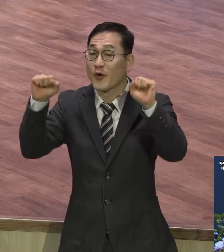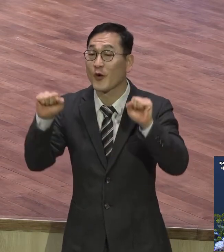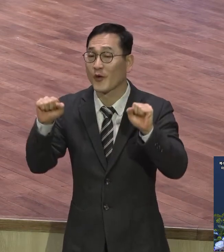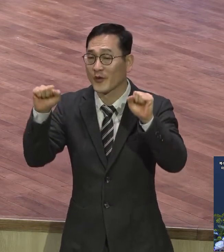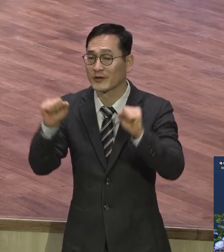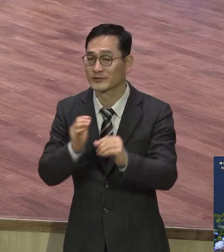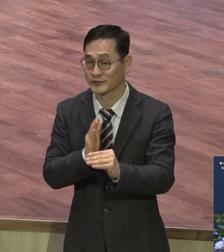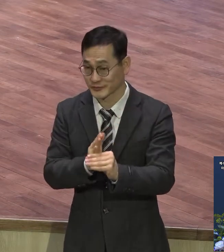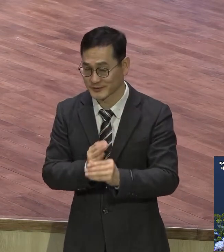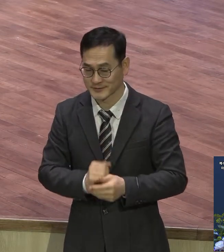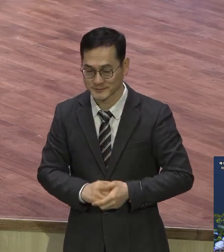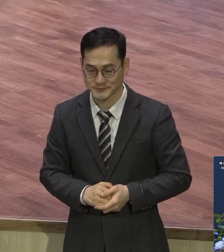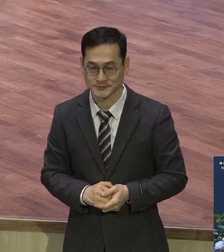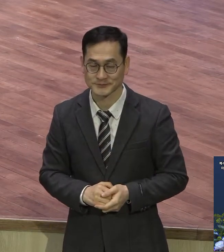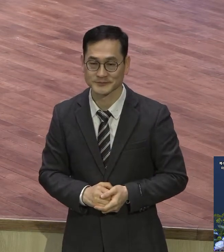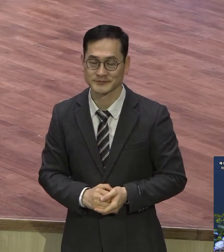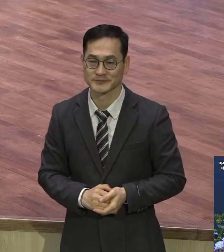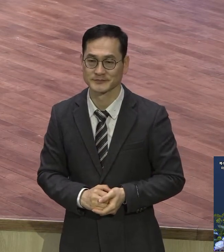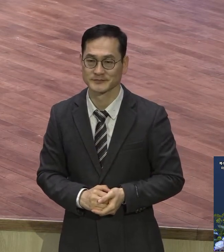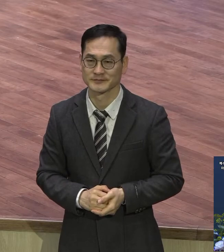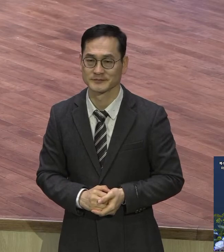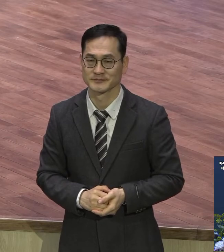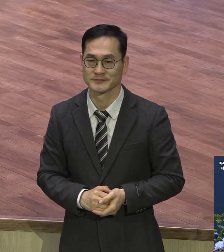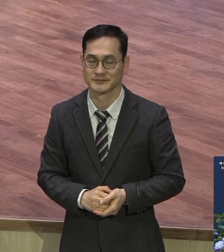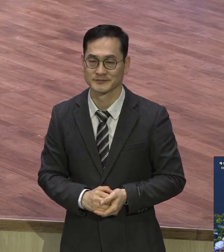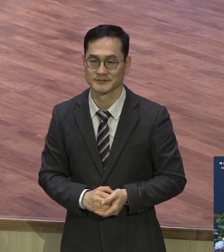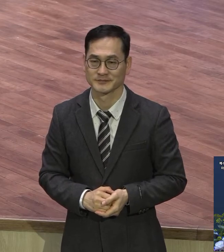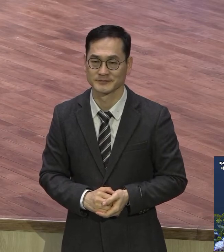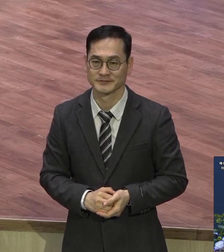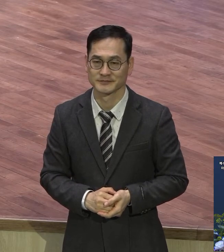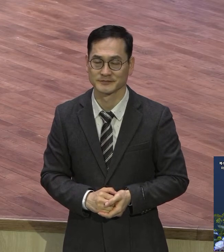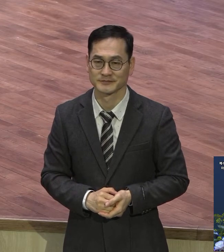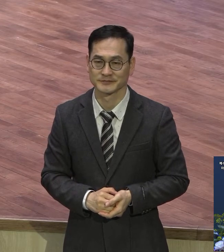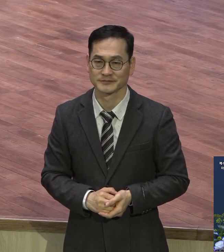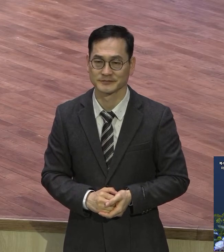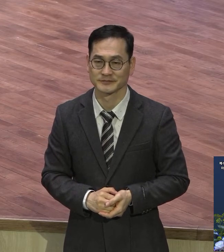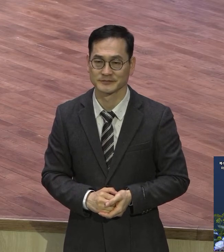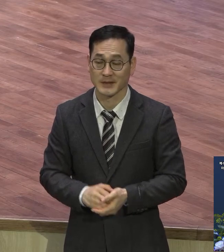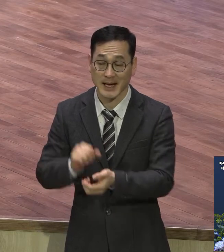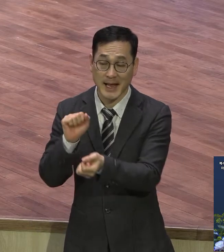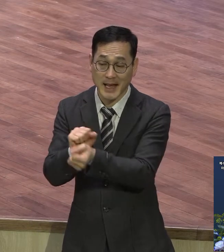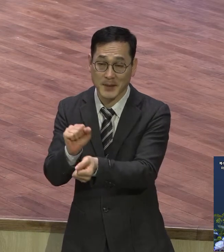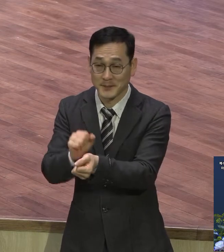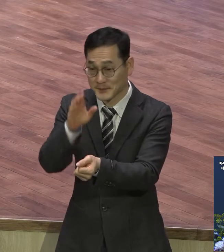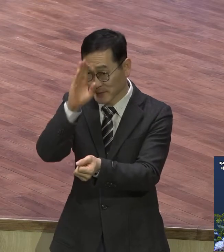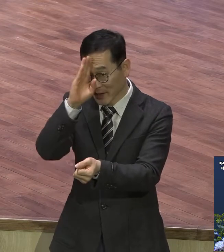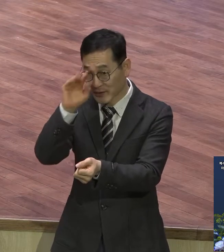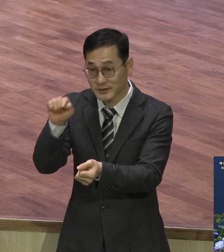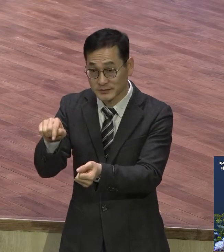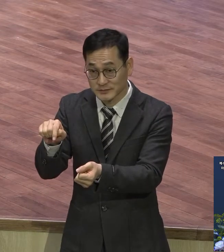하고 있는 것입니다. 그런데 사실 감염병에 대해서 본질적인 대비책은